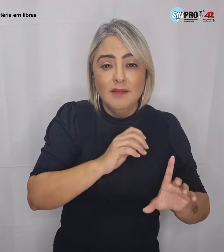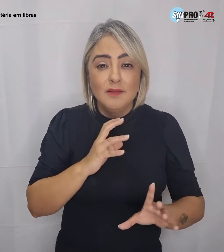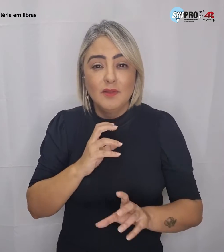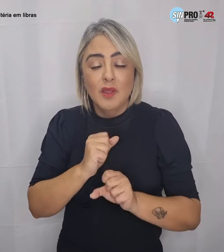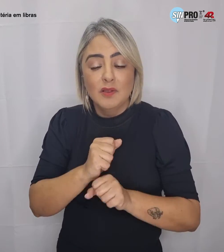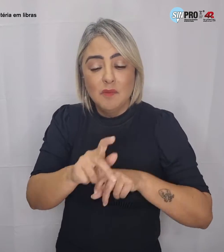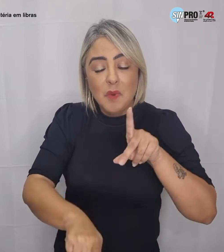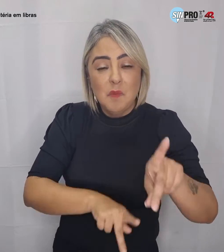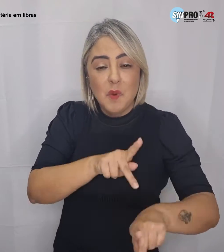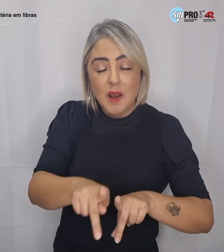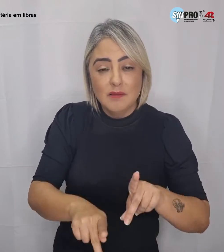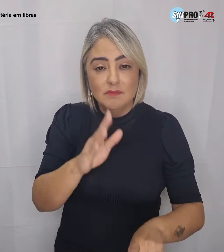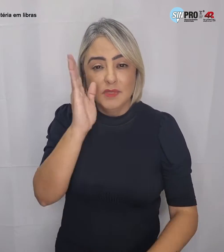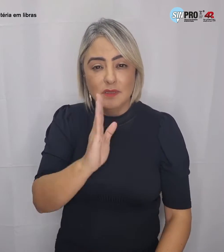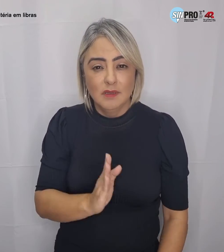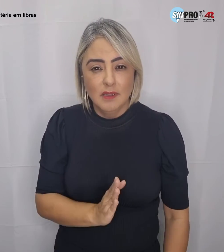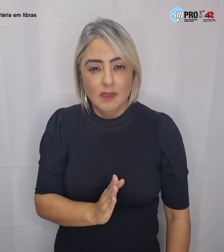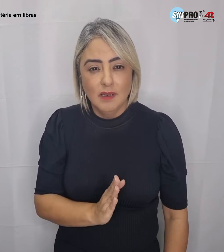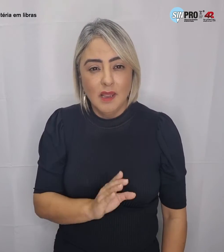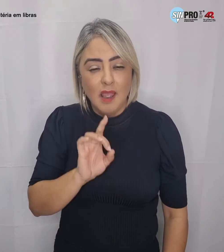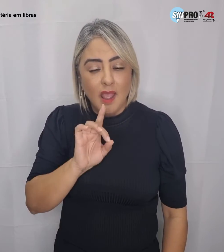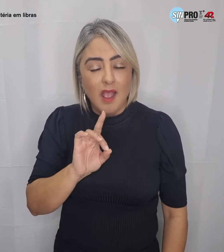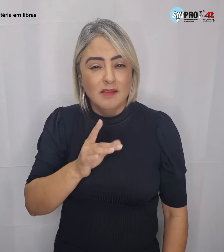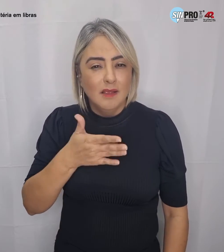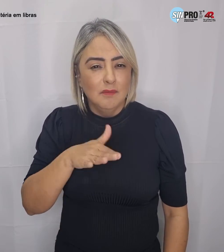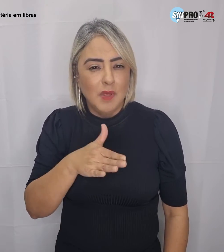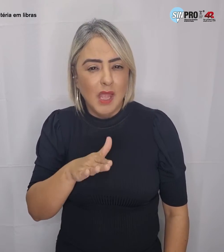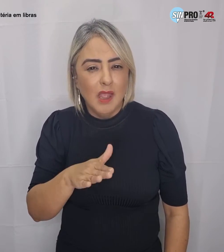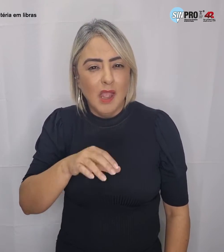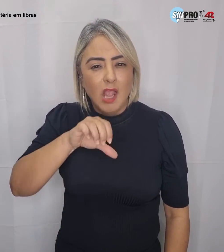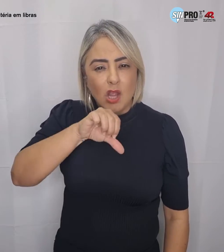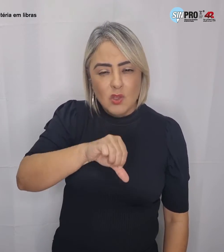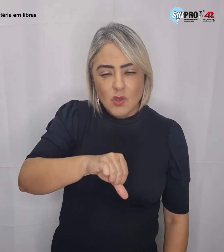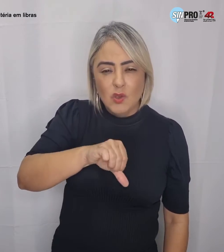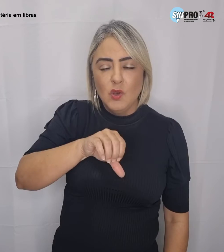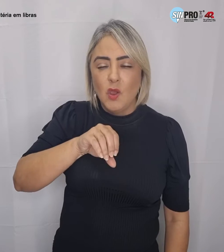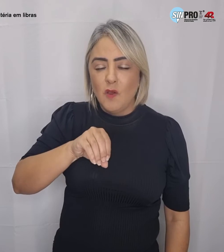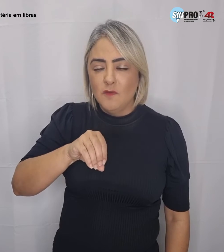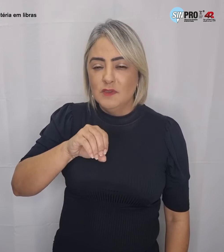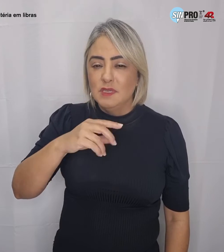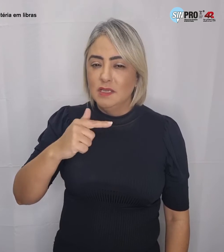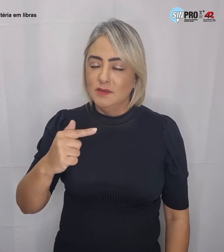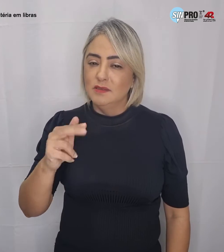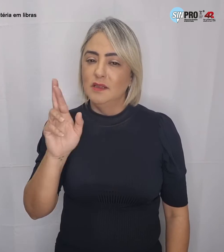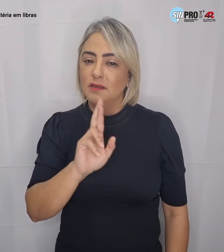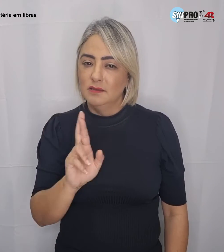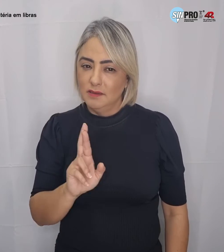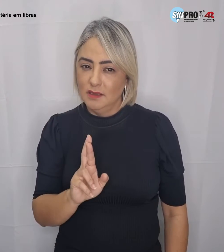No total da população brasileira, essa média é de R$ 907,00.